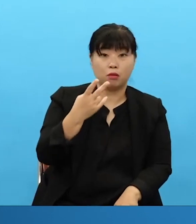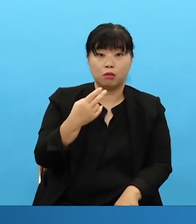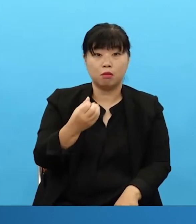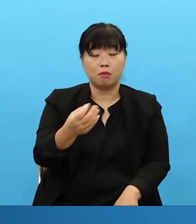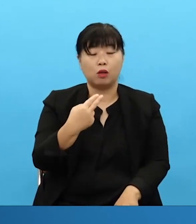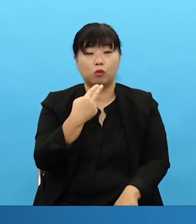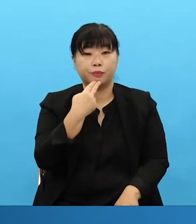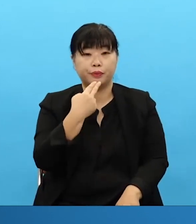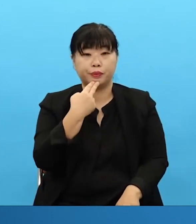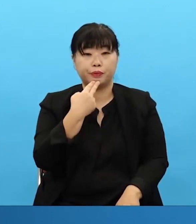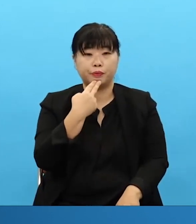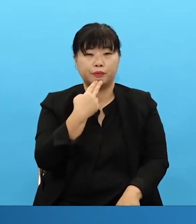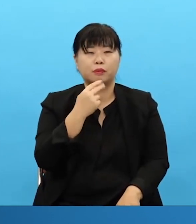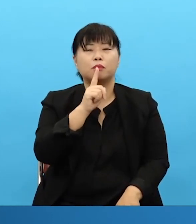But you have a greater power than that.